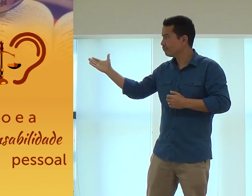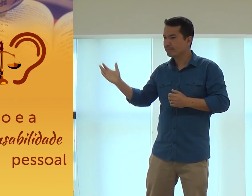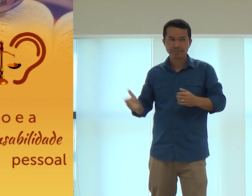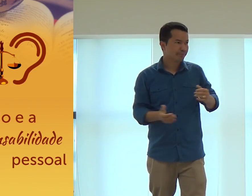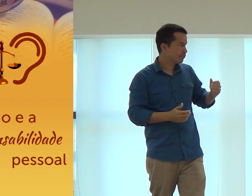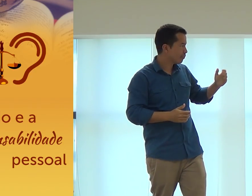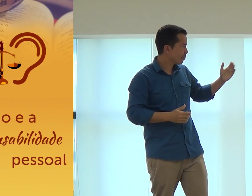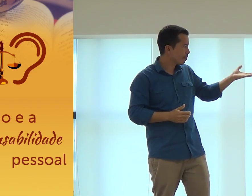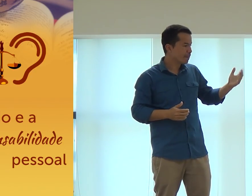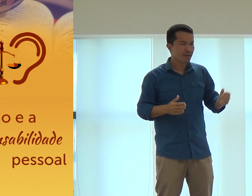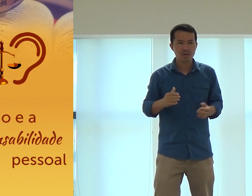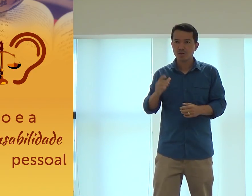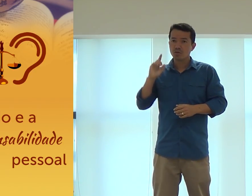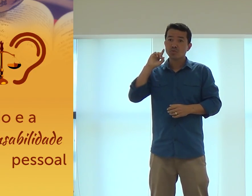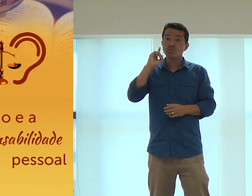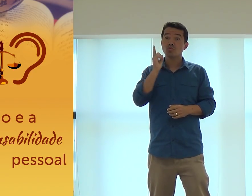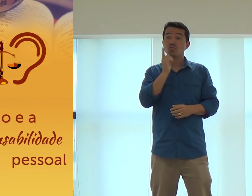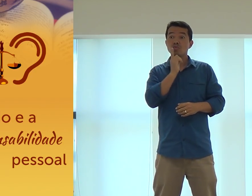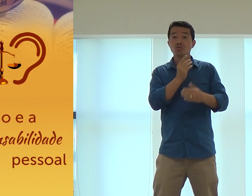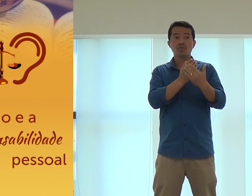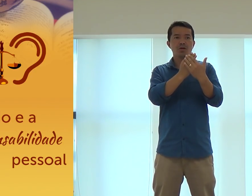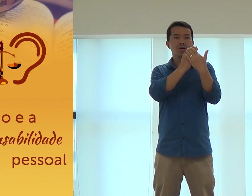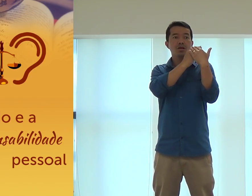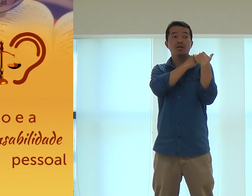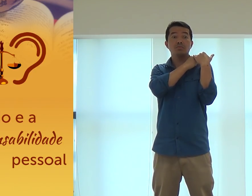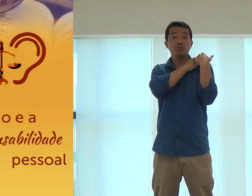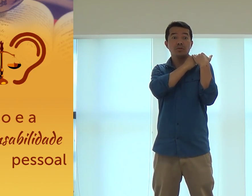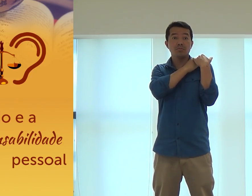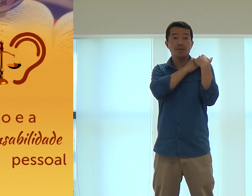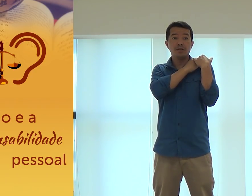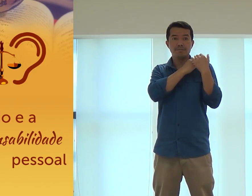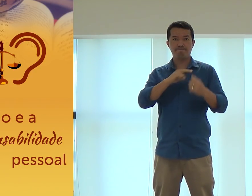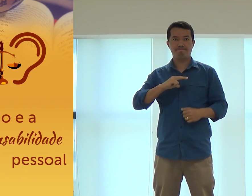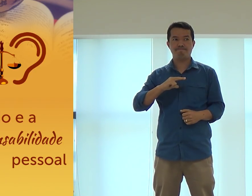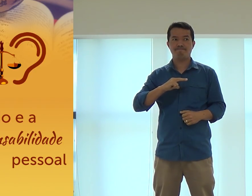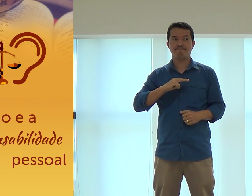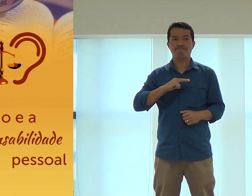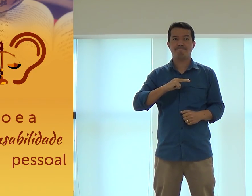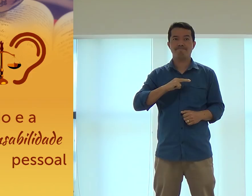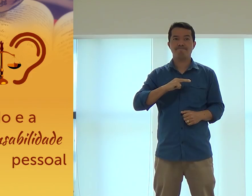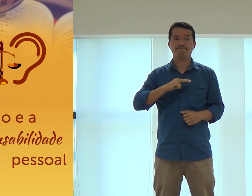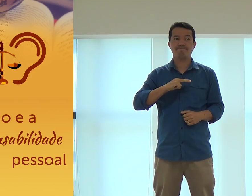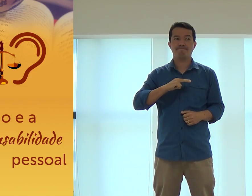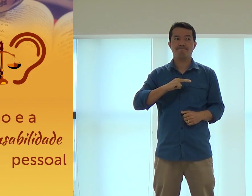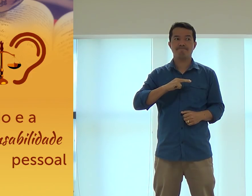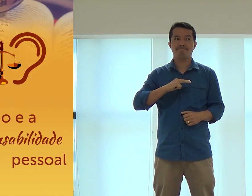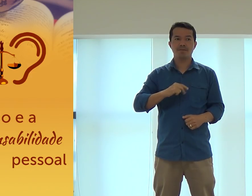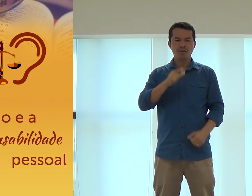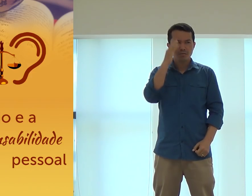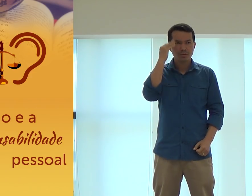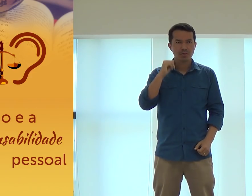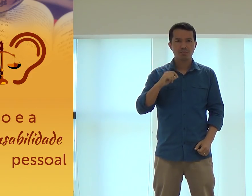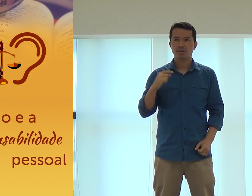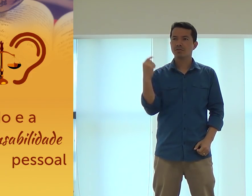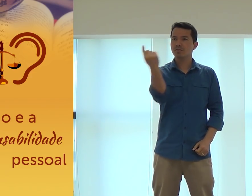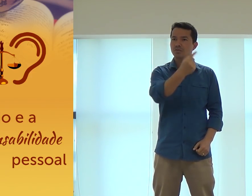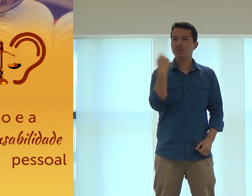O o surdo e a sua responsabilidade pessoal. Você